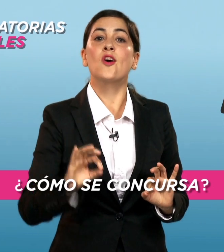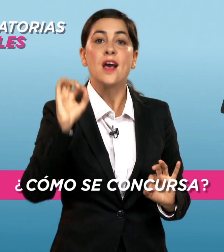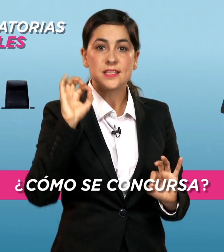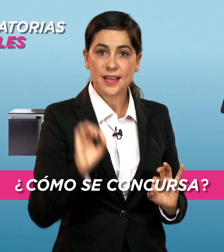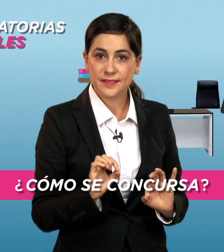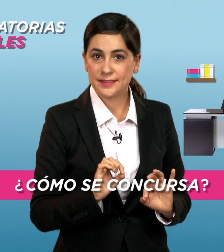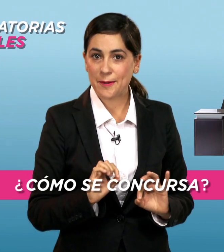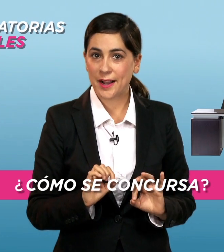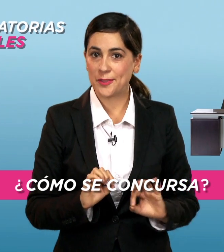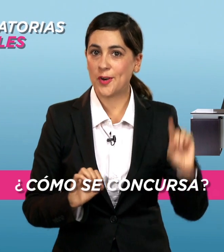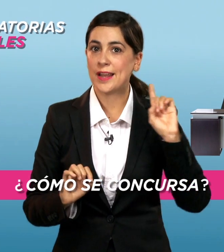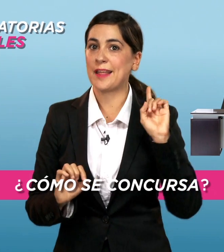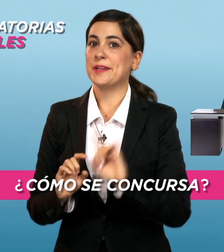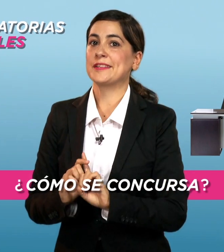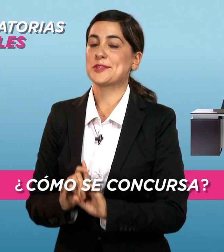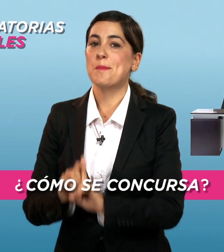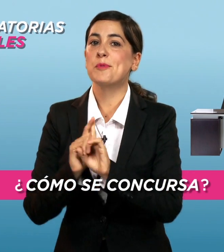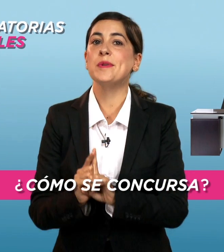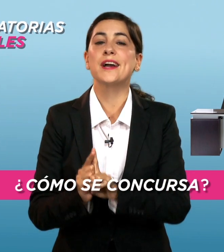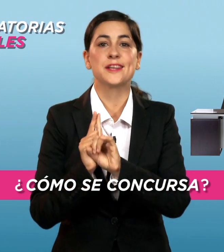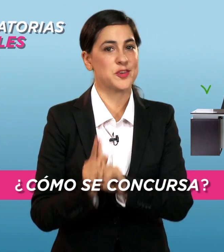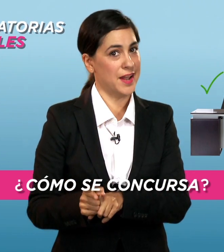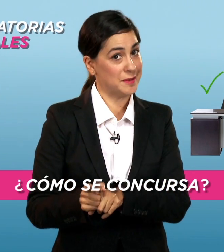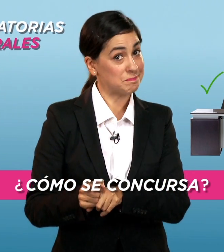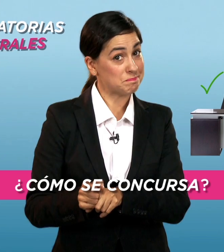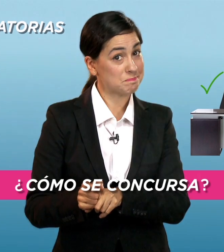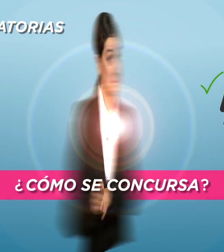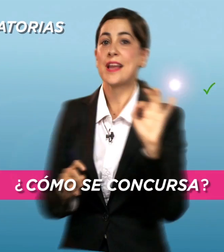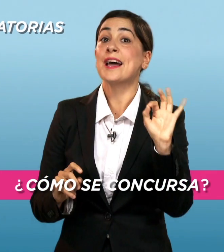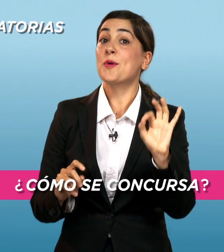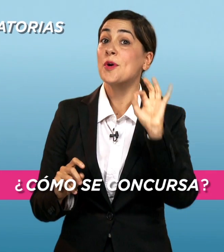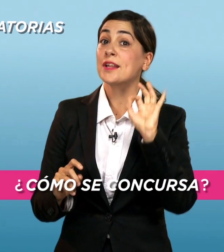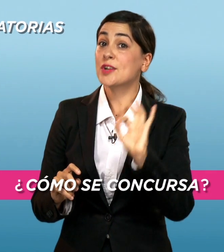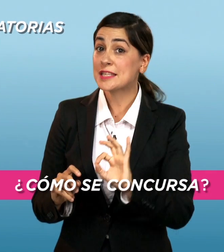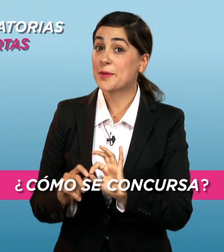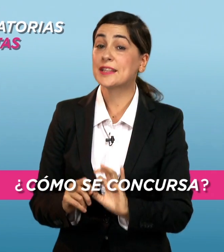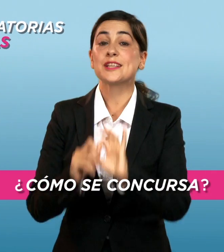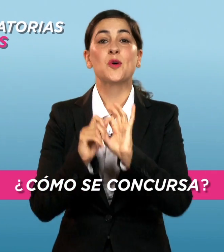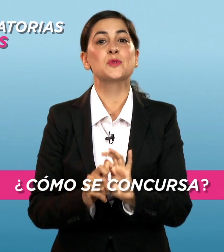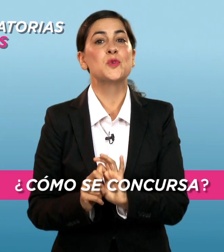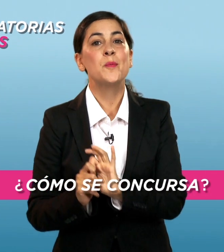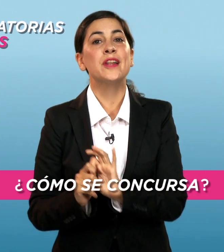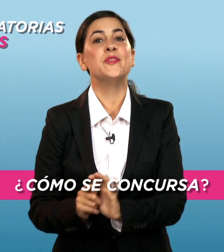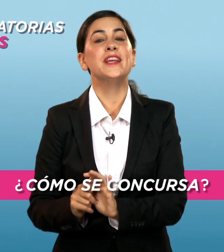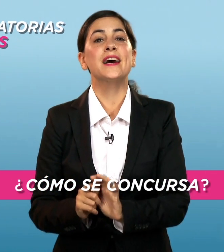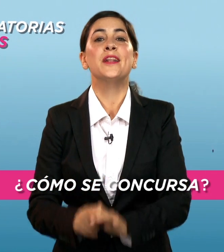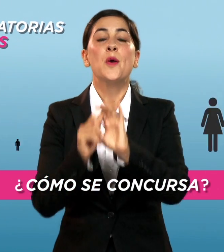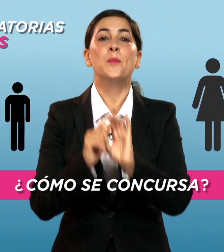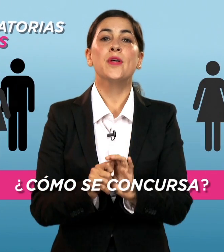ya estén trabajando en la Administración Pública Nacional. En las convocatorias abiertas, como su nombre lo indica, pueden